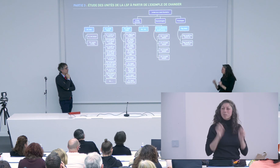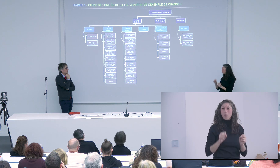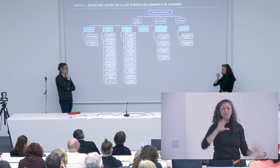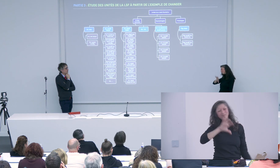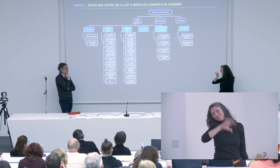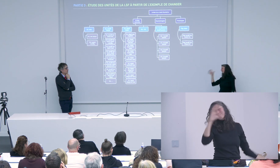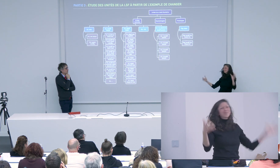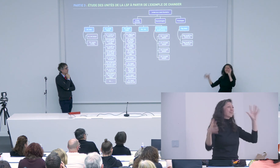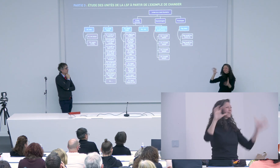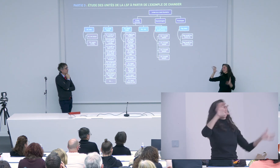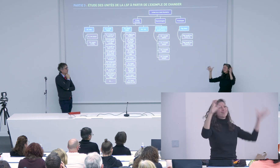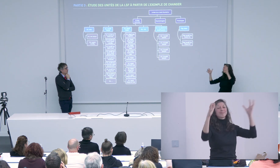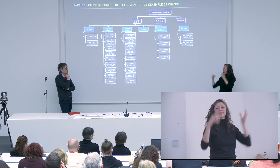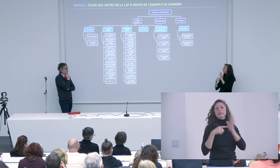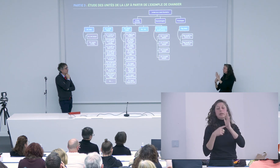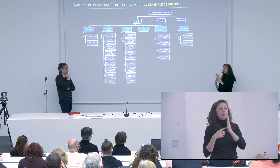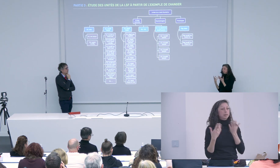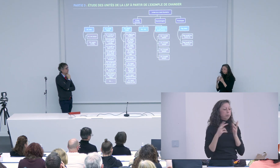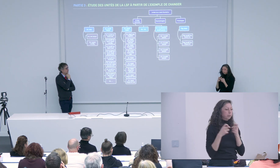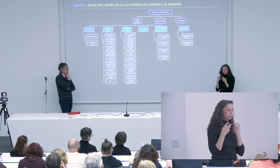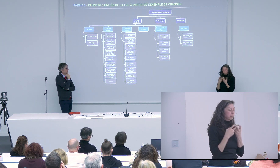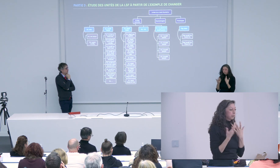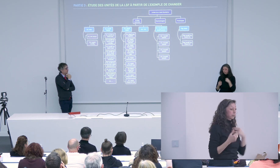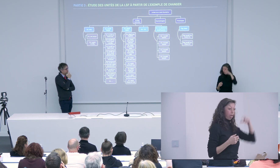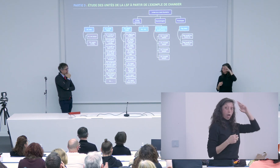moi ce que j'aimerais c'est que les sourds puissent